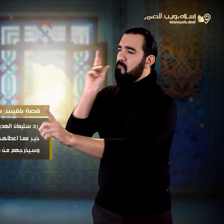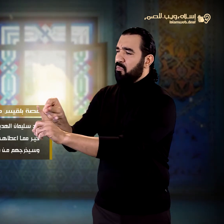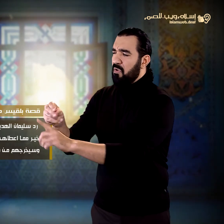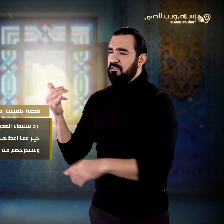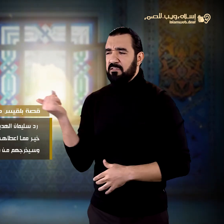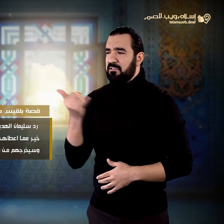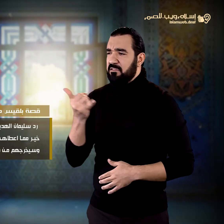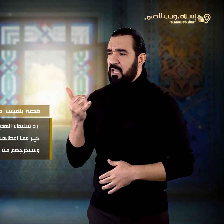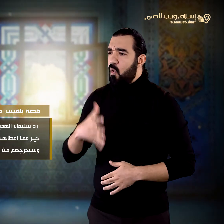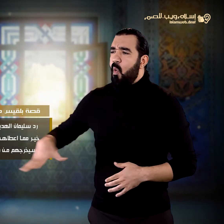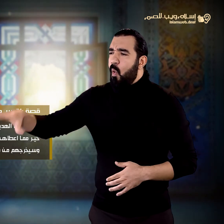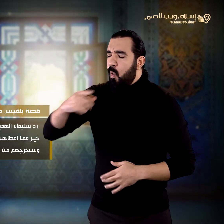ملكهم صاغرين